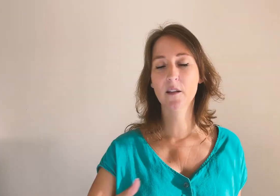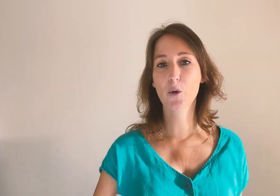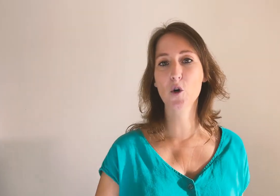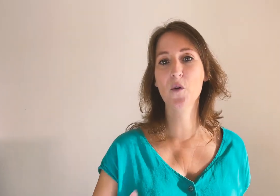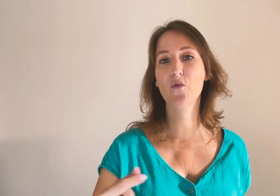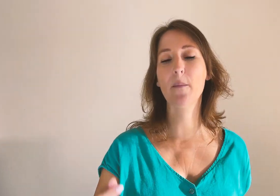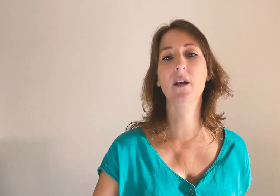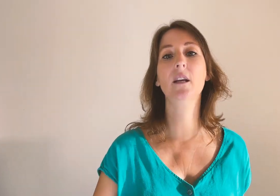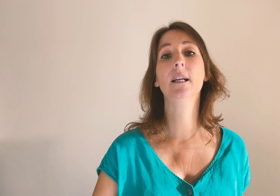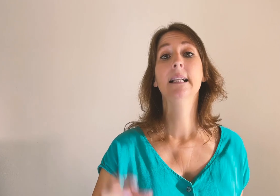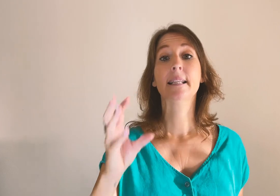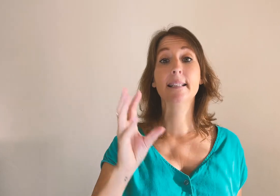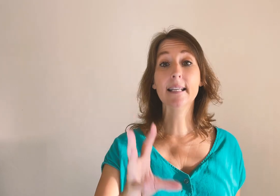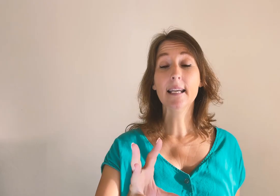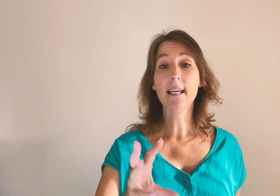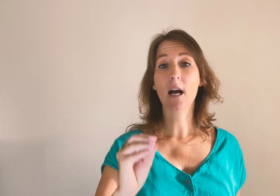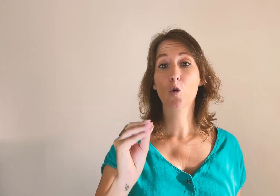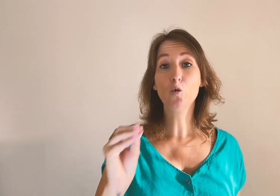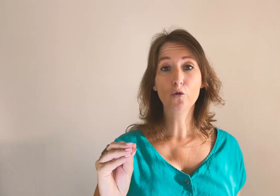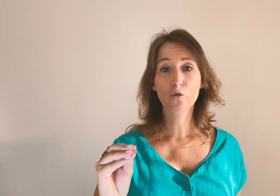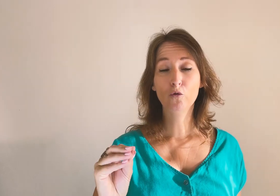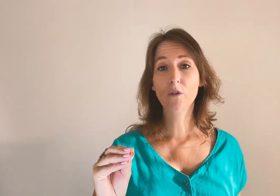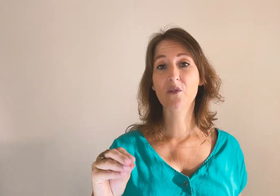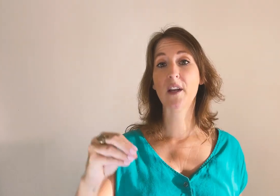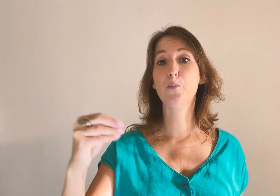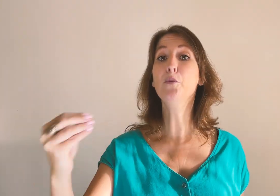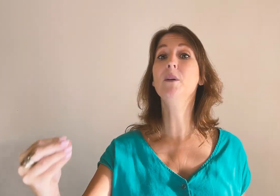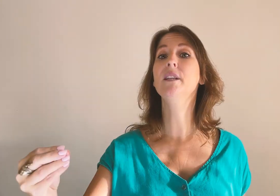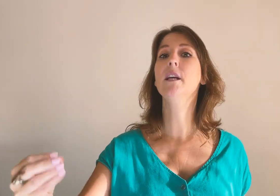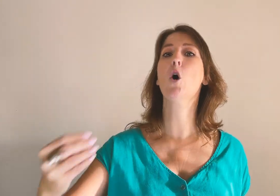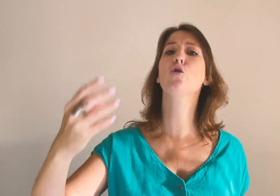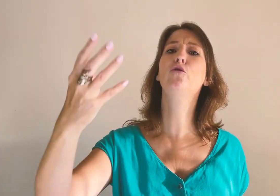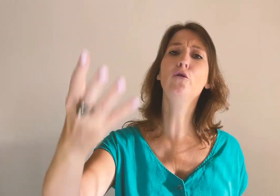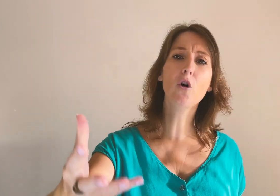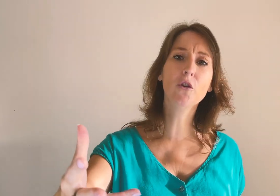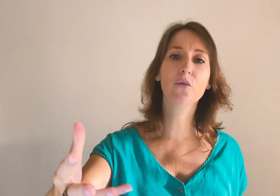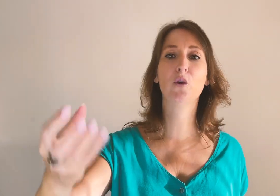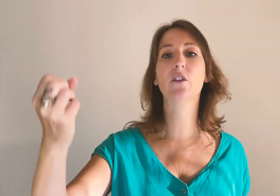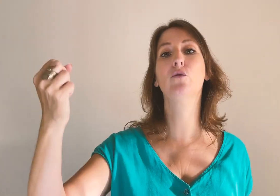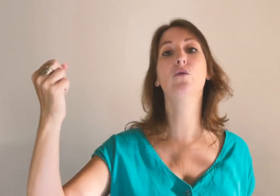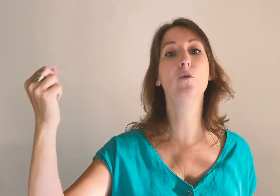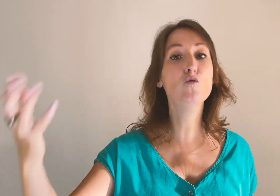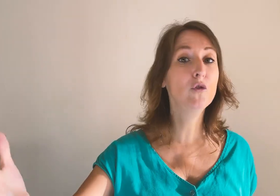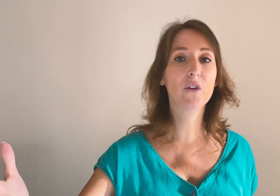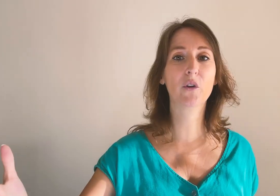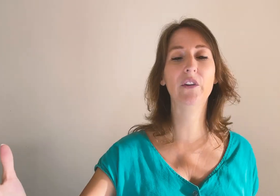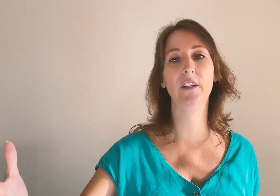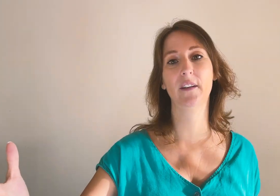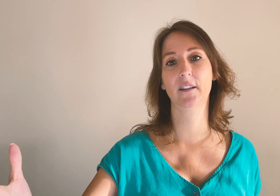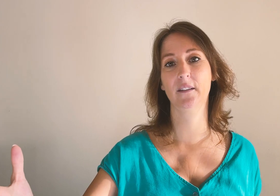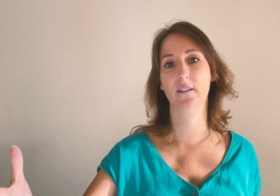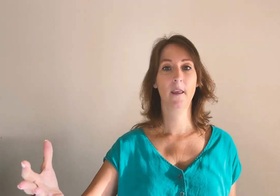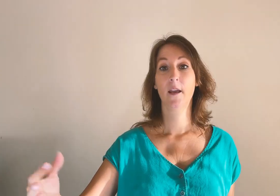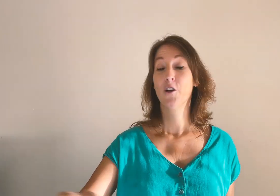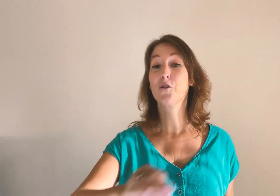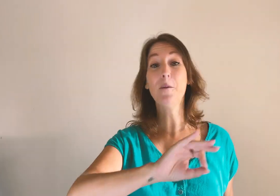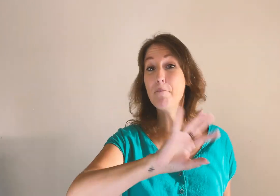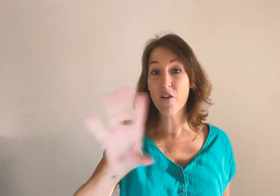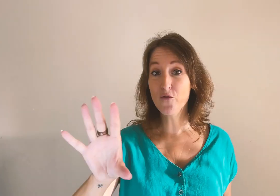dépend comment vous l'appelez, c'est un contenu qui va être publié en dehors de vos réseaux ou de votre site internet. Ce n'est pas vous